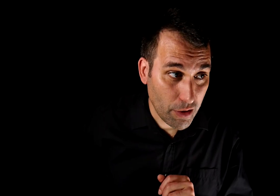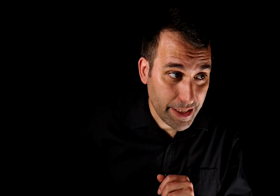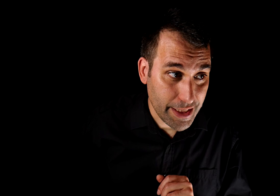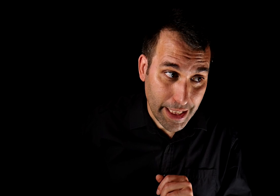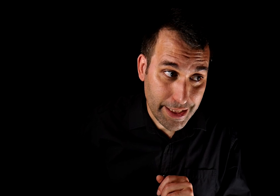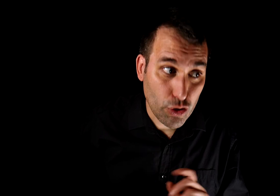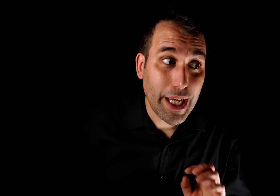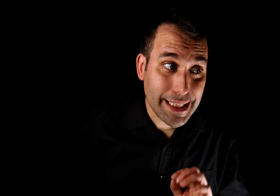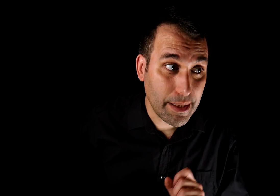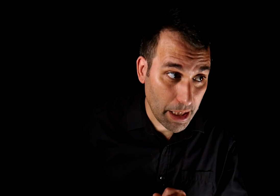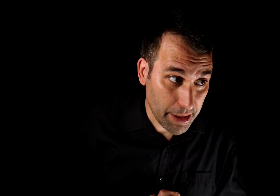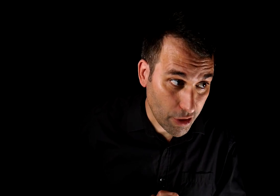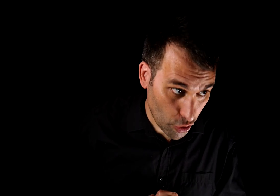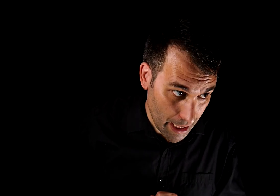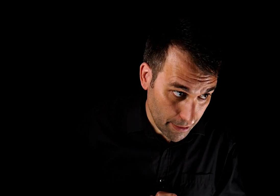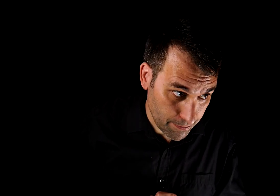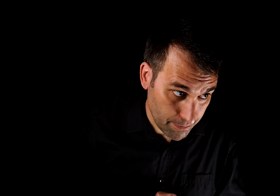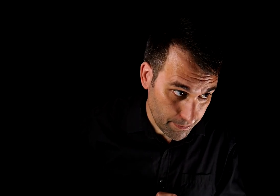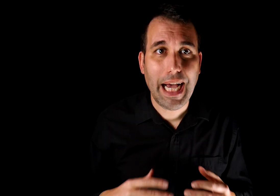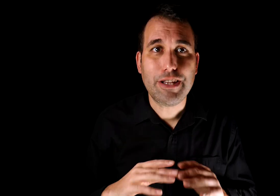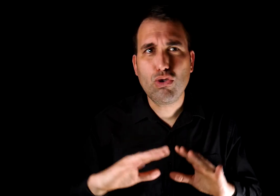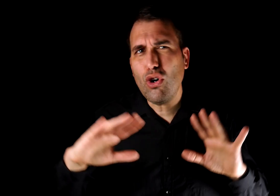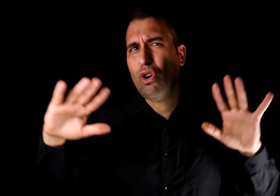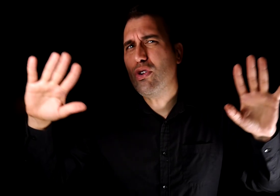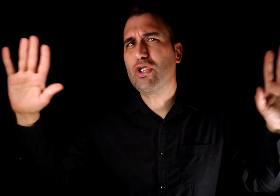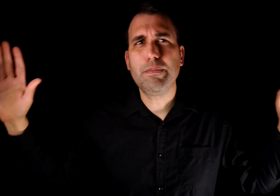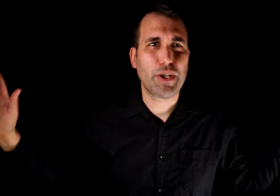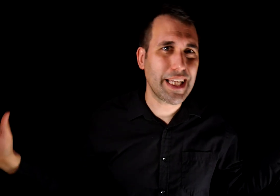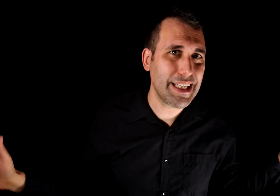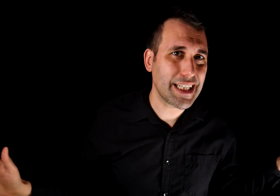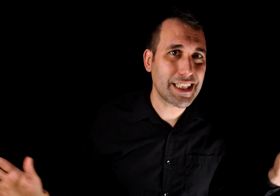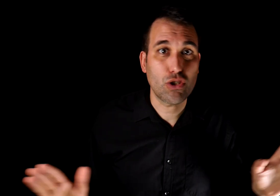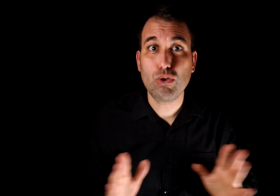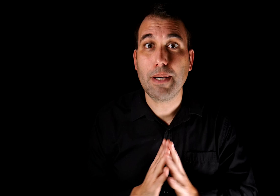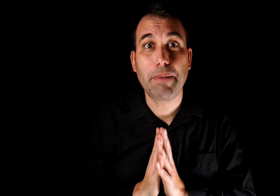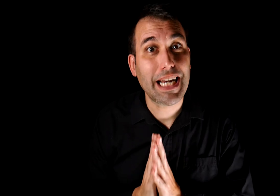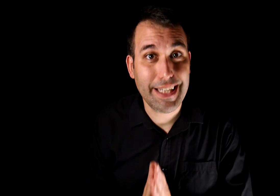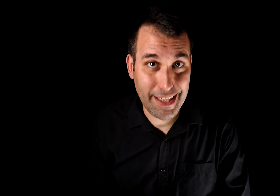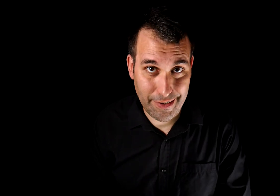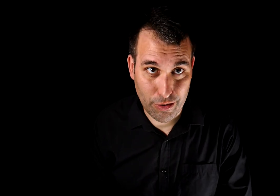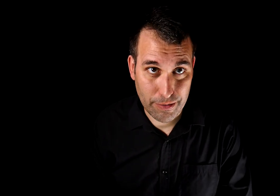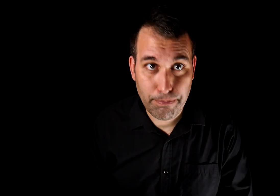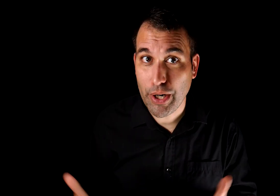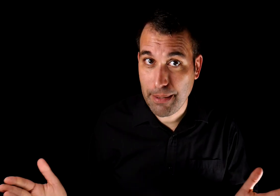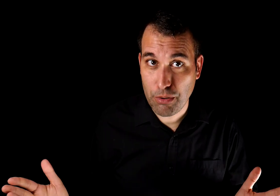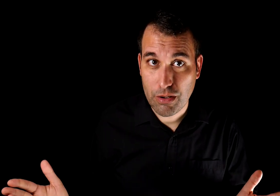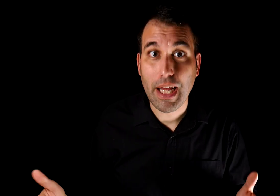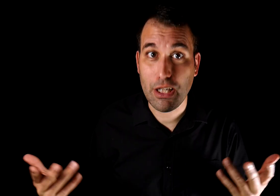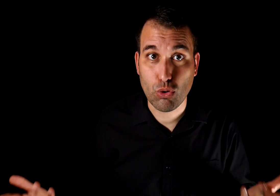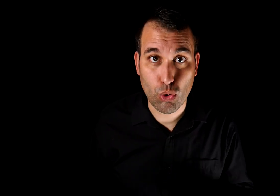debates, he sido extremadamente cordial. Hay todo tipo de técnicas que se usan para la denigración. Por ejemplo, el tú,